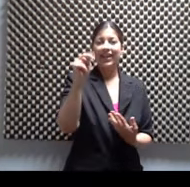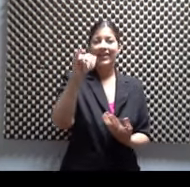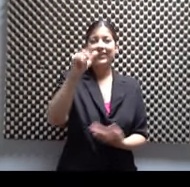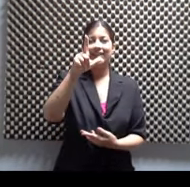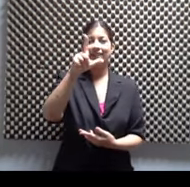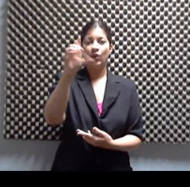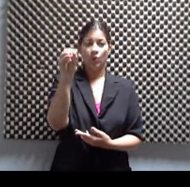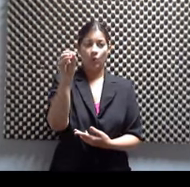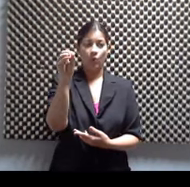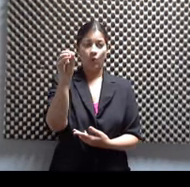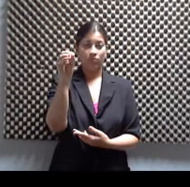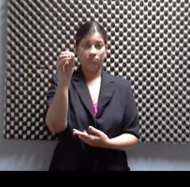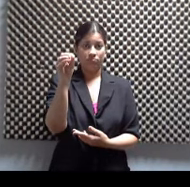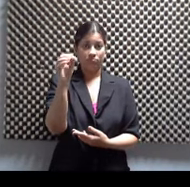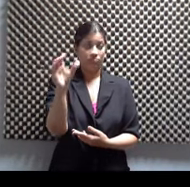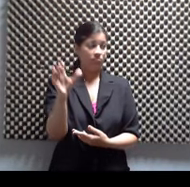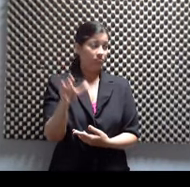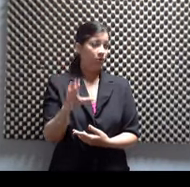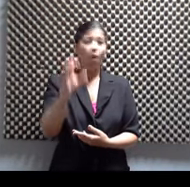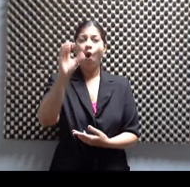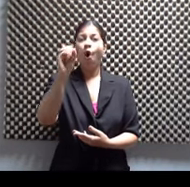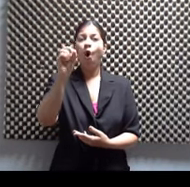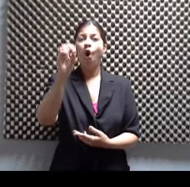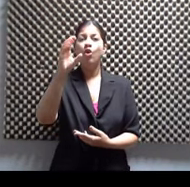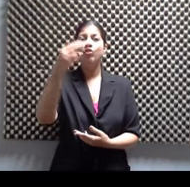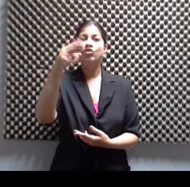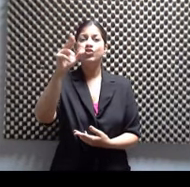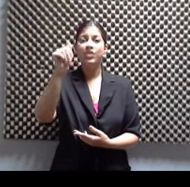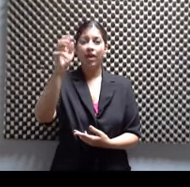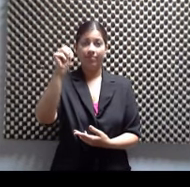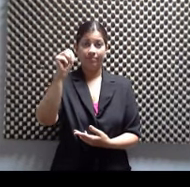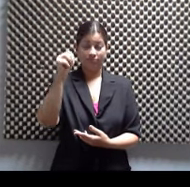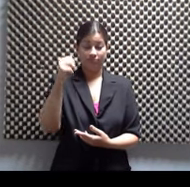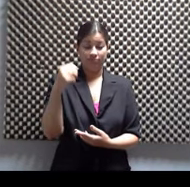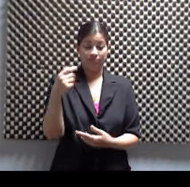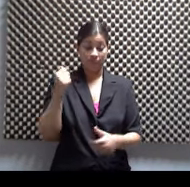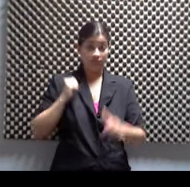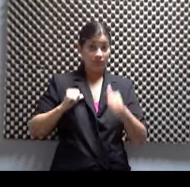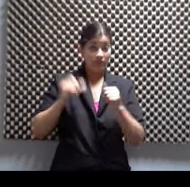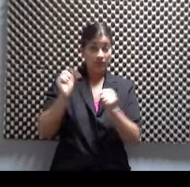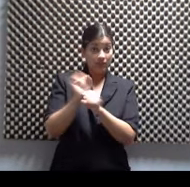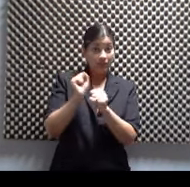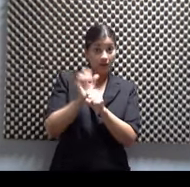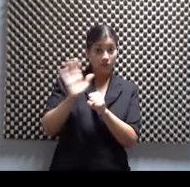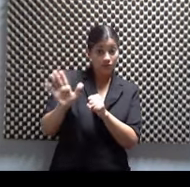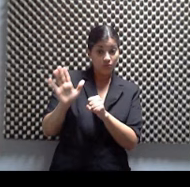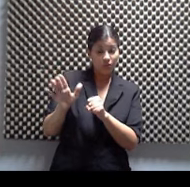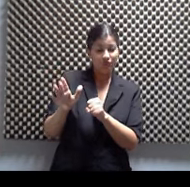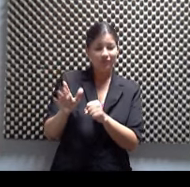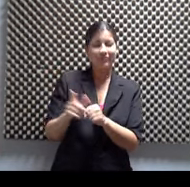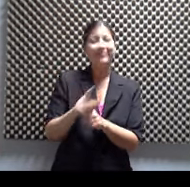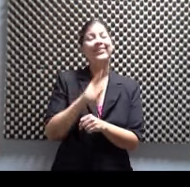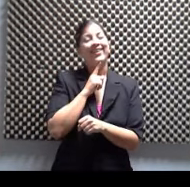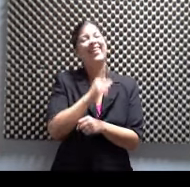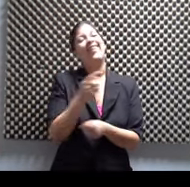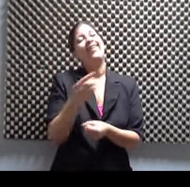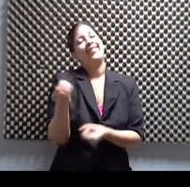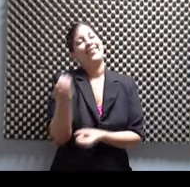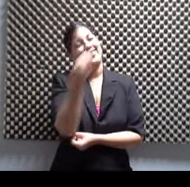Danilo que con sus caracterizaciones nos hace reír y nos va a hacer reír ahí dentro.